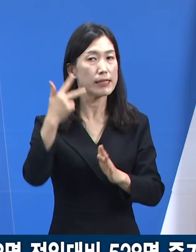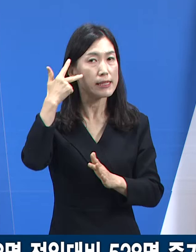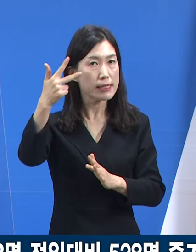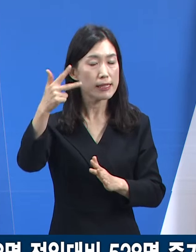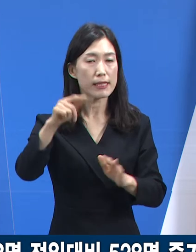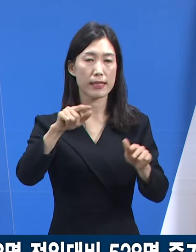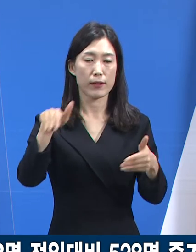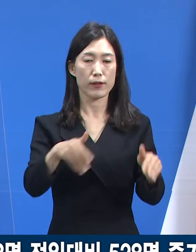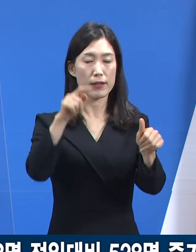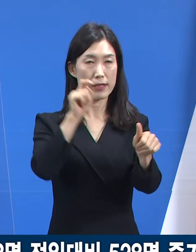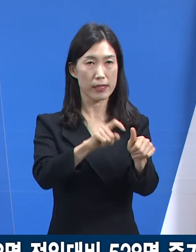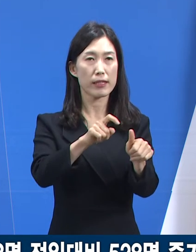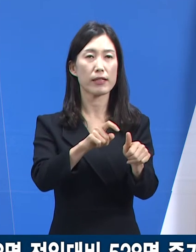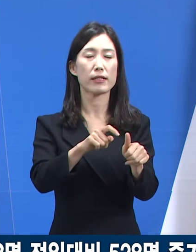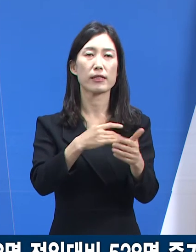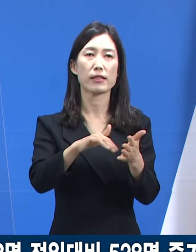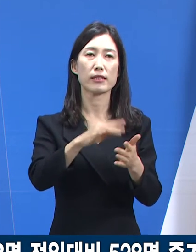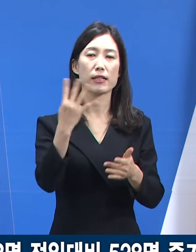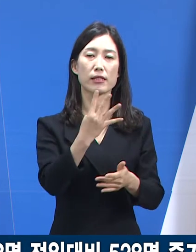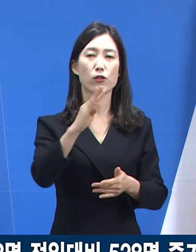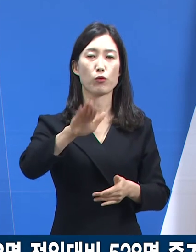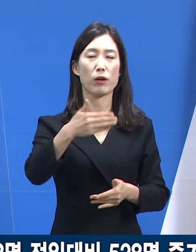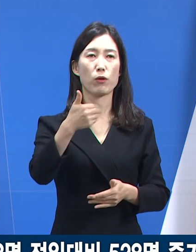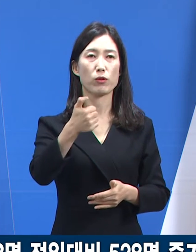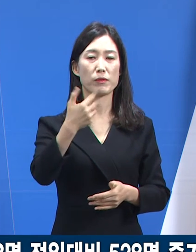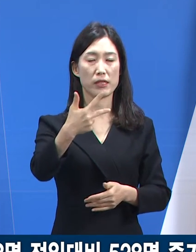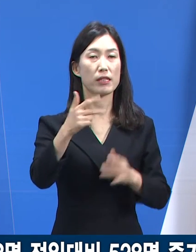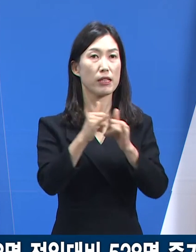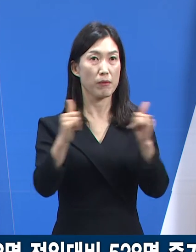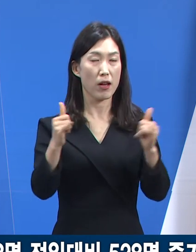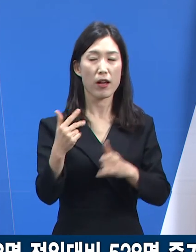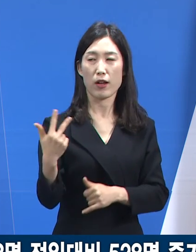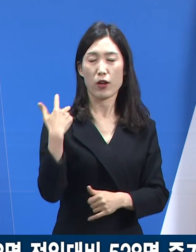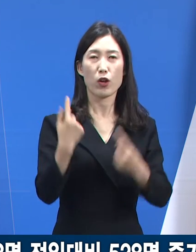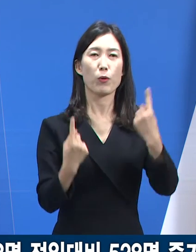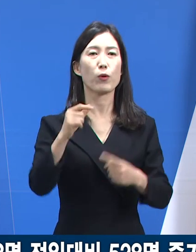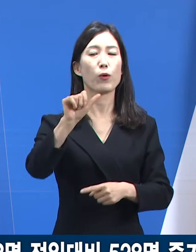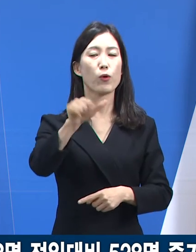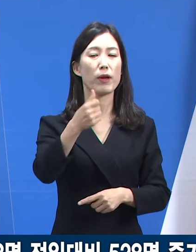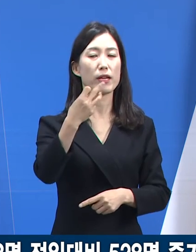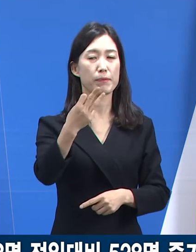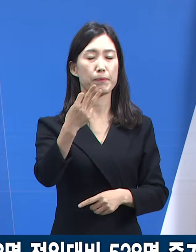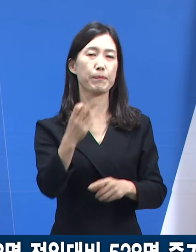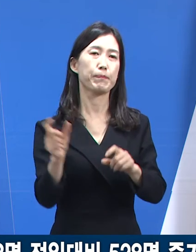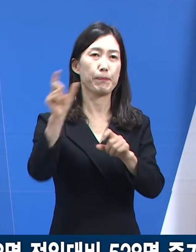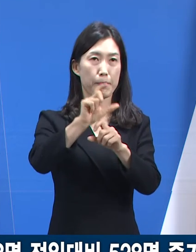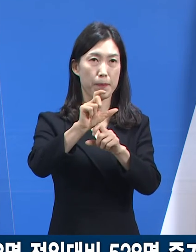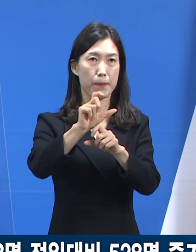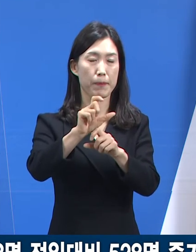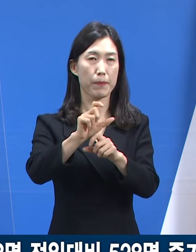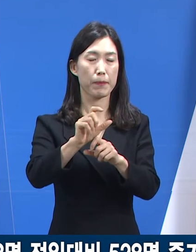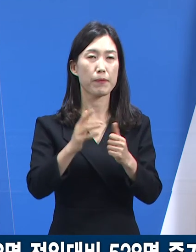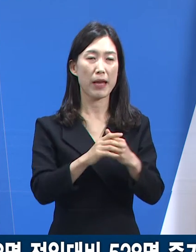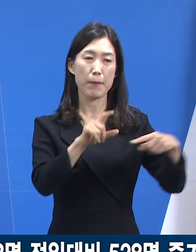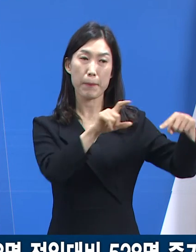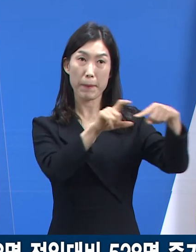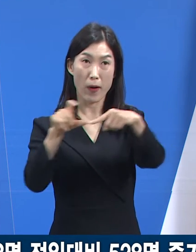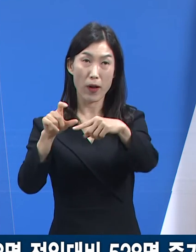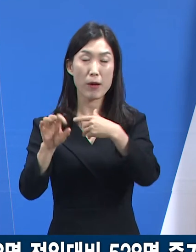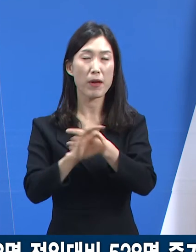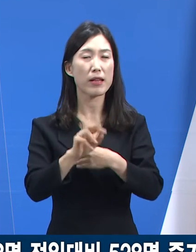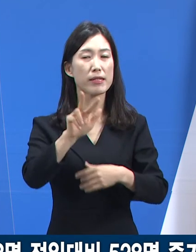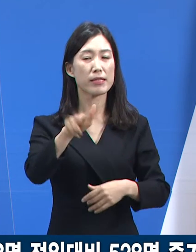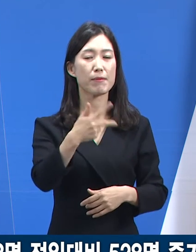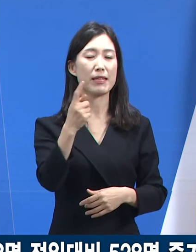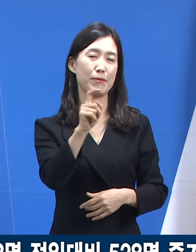주간 도내 확진자 수는 4,975명으로 전주 대비 513명 증가했으며 일평균 확진자는